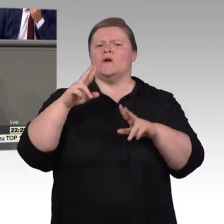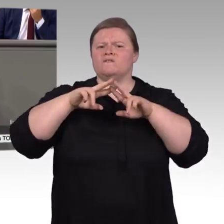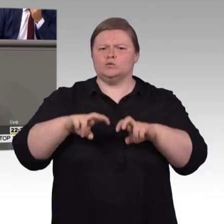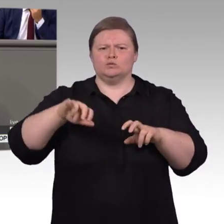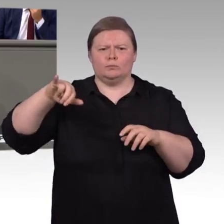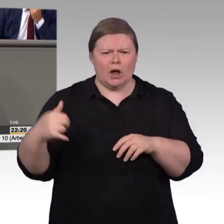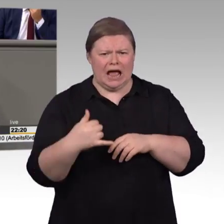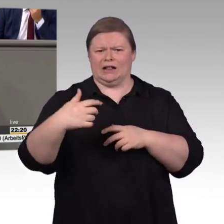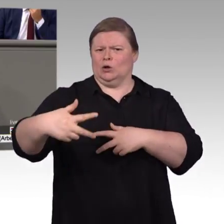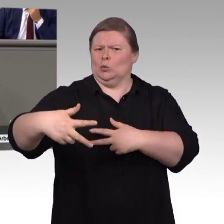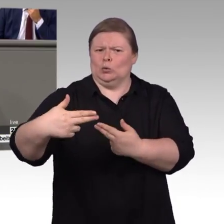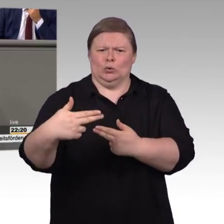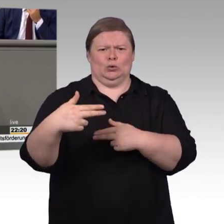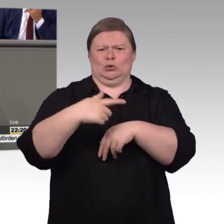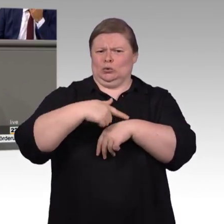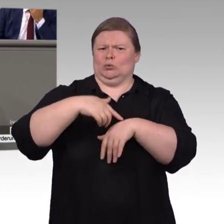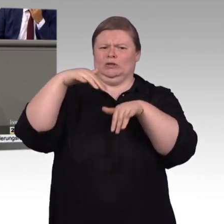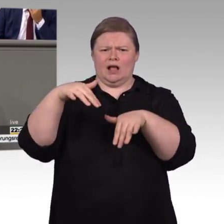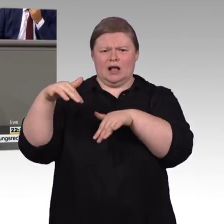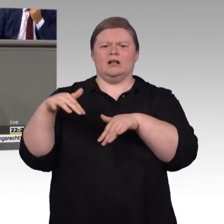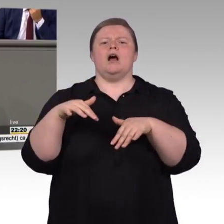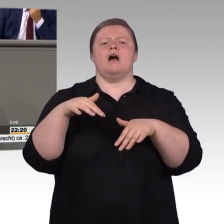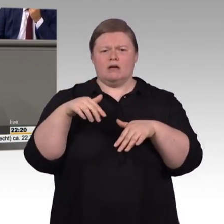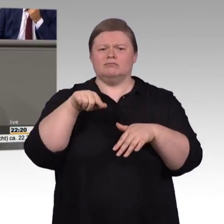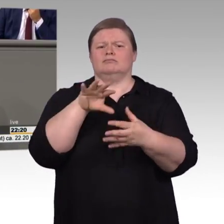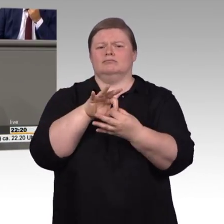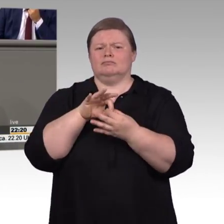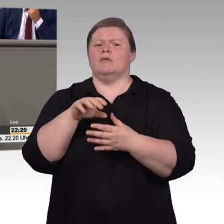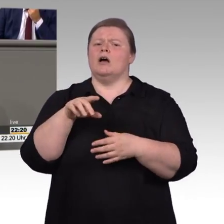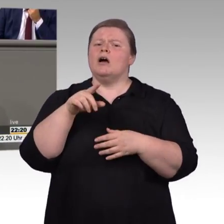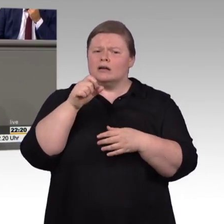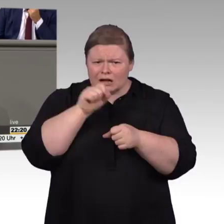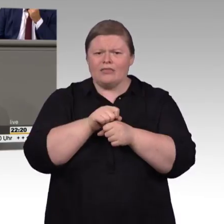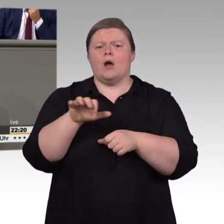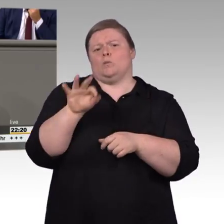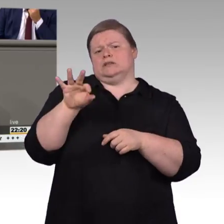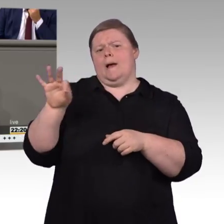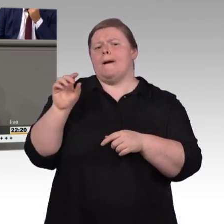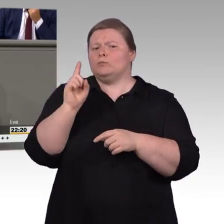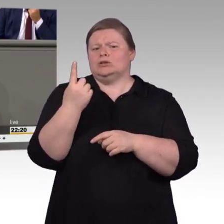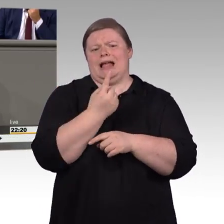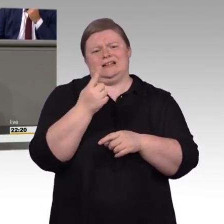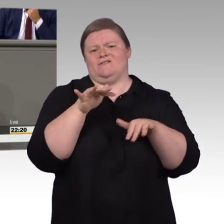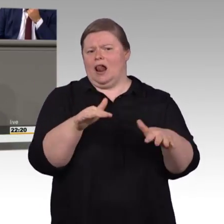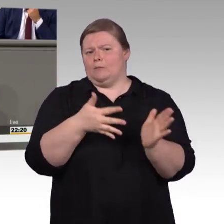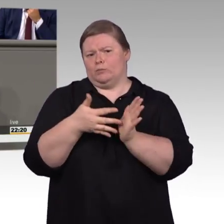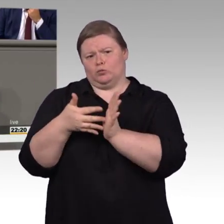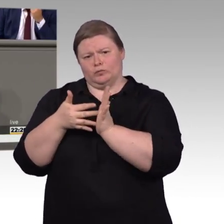oder Forschungsprojekte geht, die damit gemeint werden sollen und ausnahmsweise, das muss man im Einzelfall natürlich wieder sehr